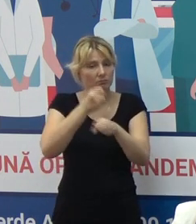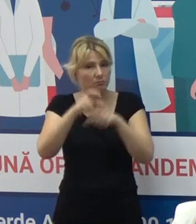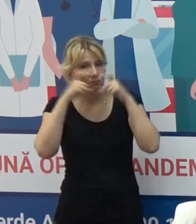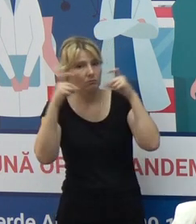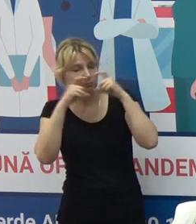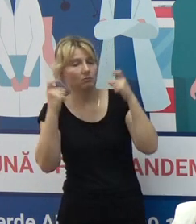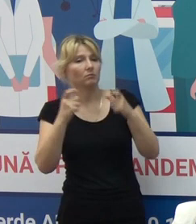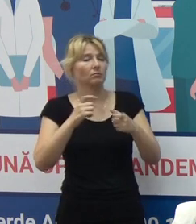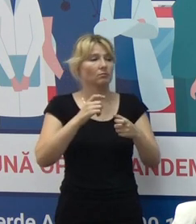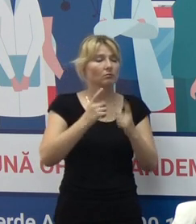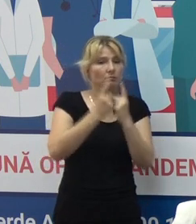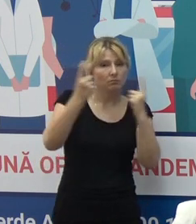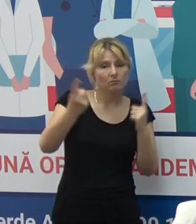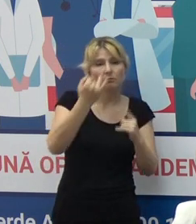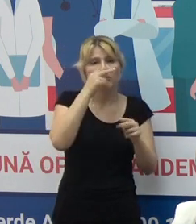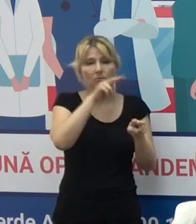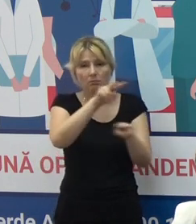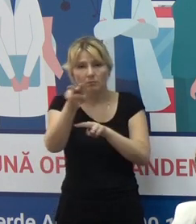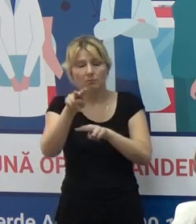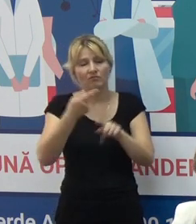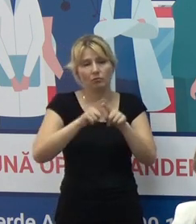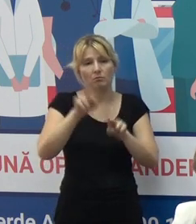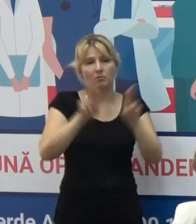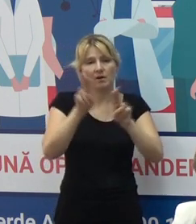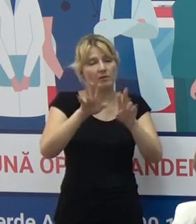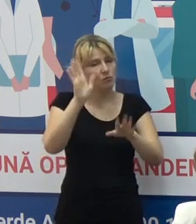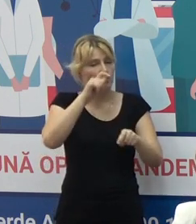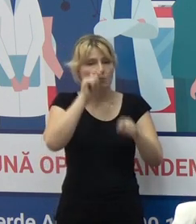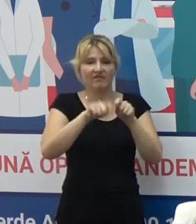măsurilor și monitorizarea respectării acestor măsuri.